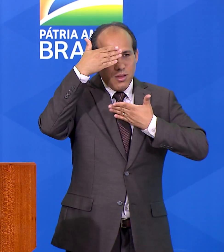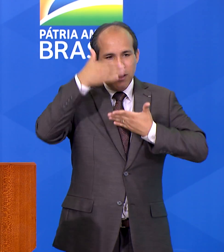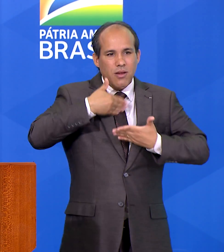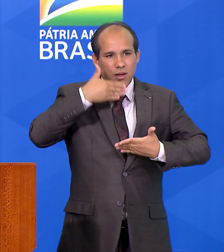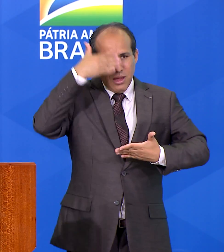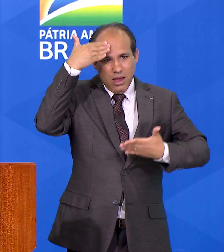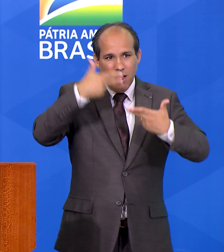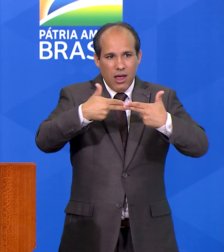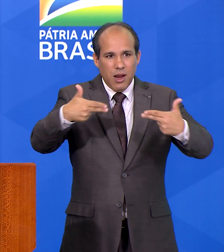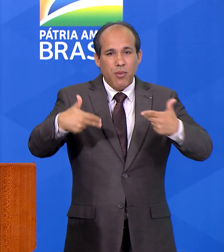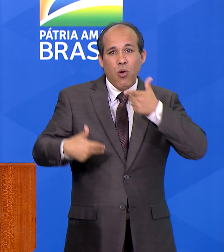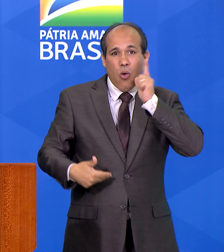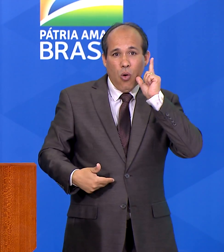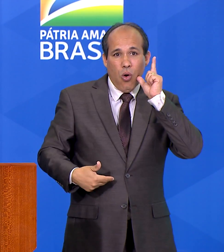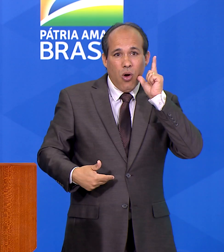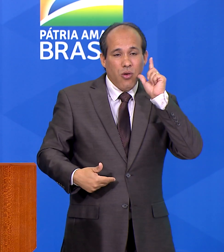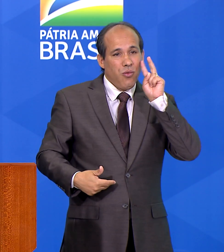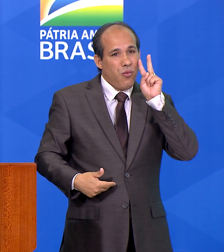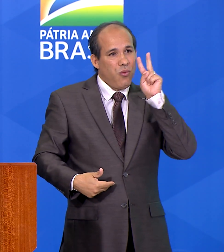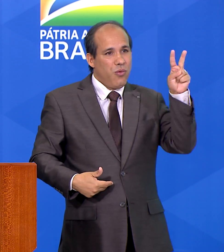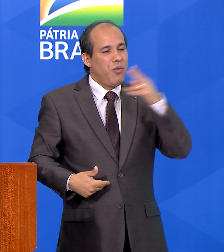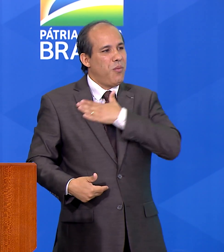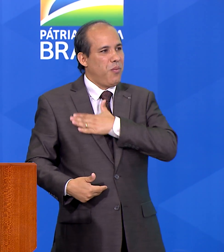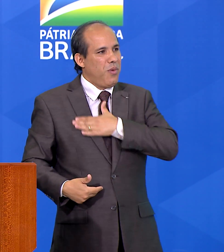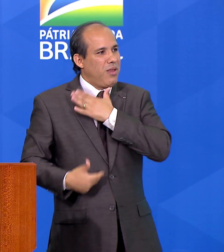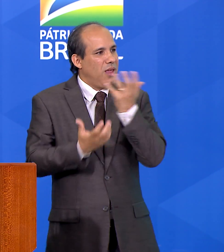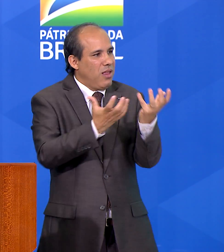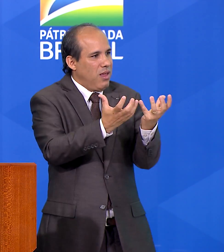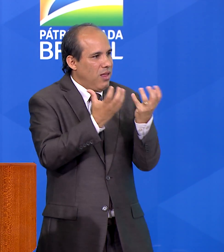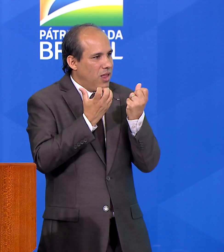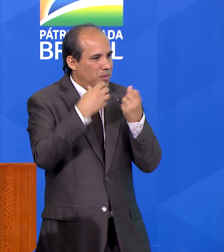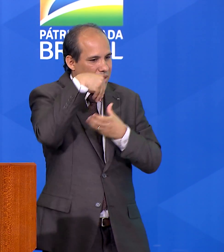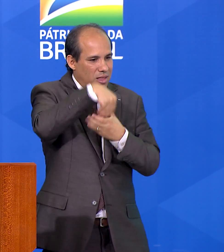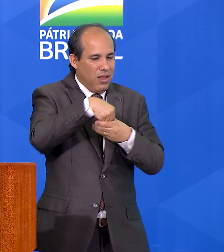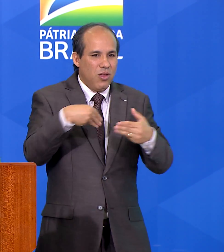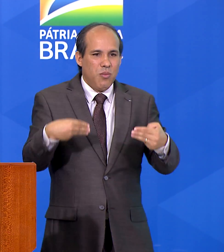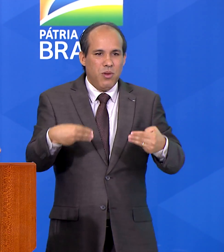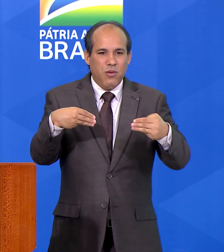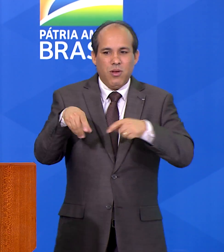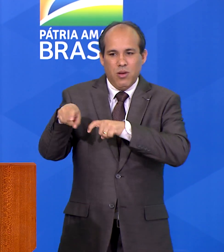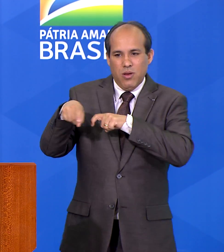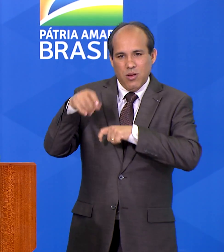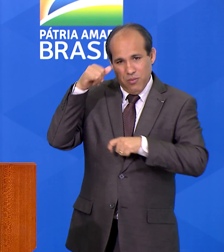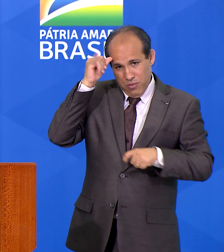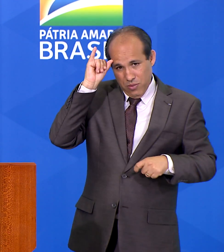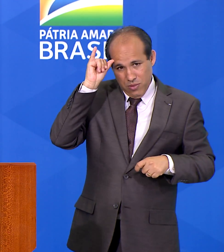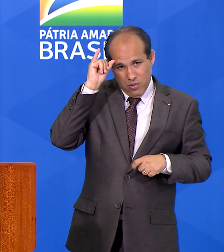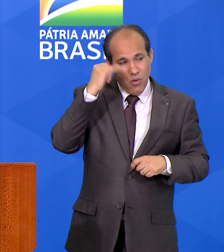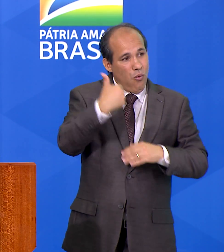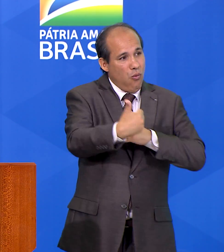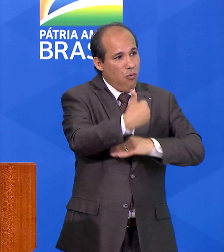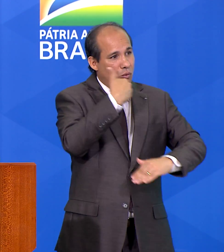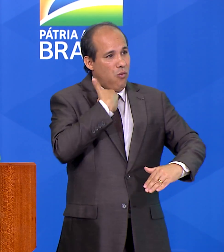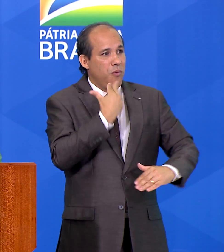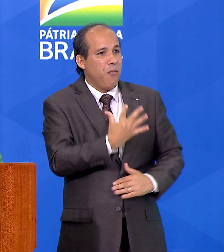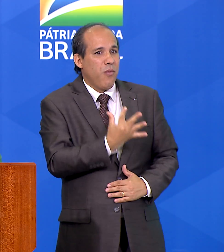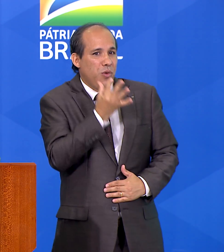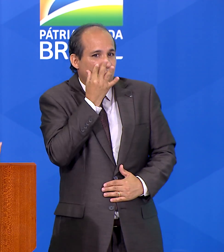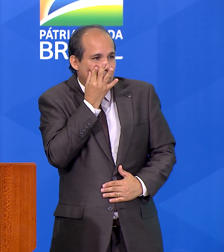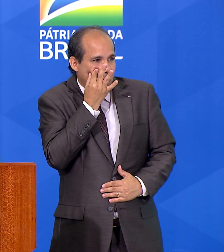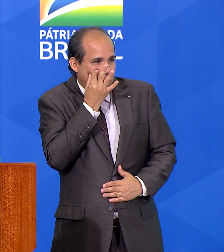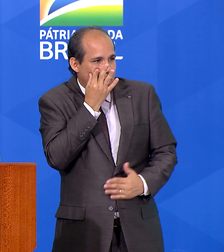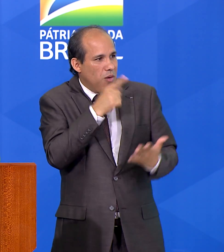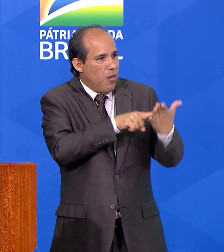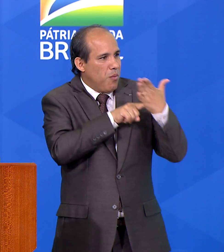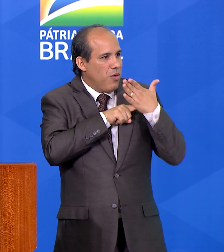ontem eu tive o prazer de receber no Ministério da Agricultura, que foram lá colocar o